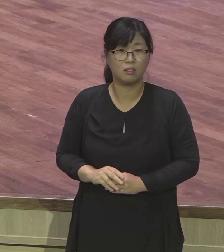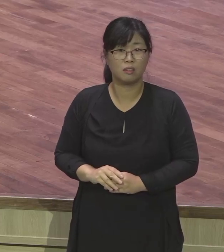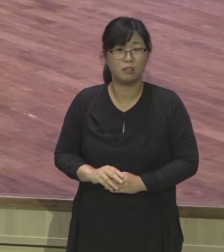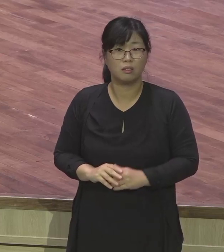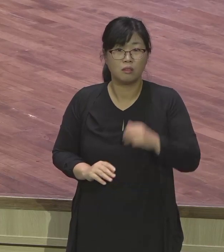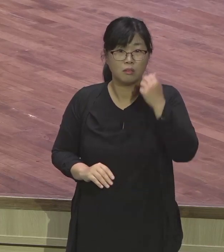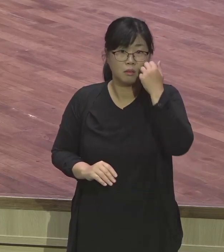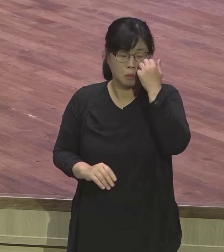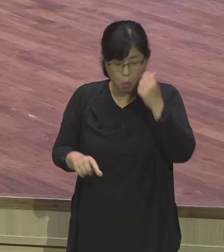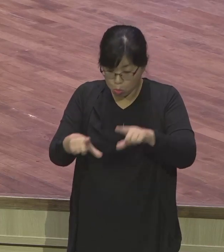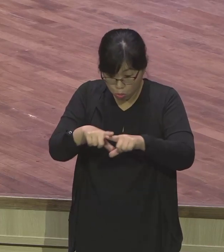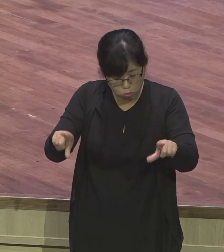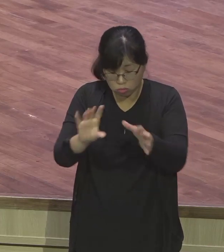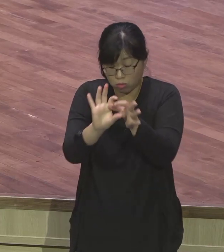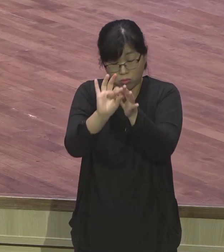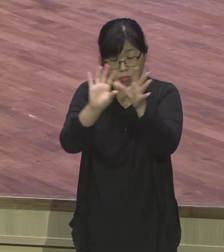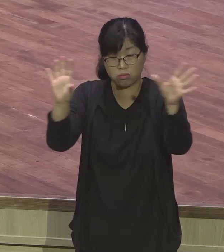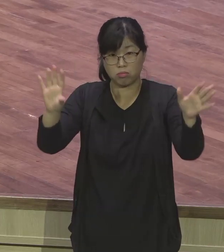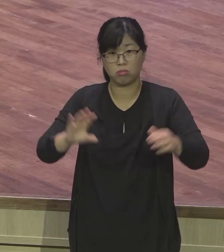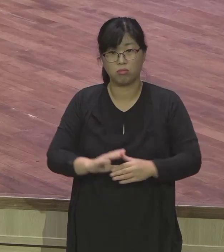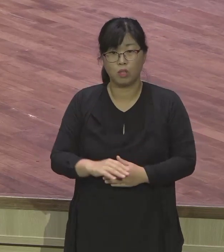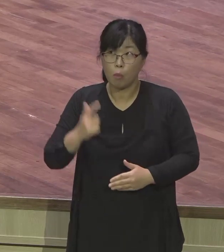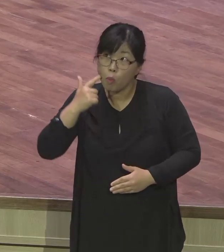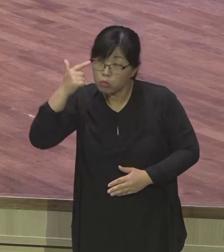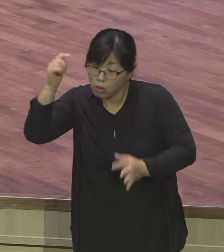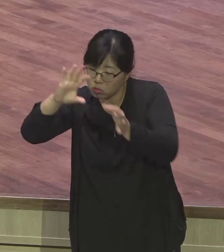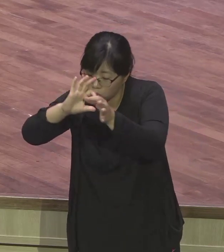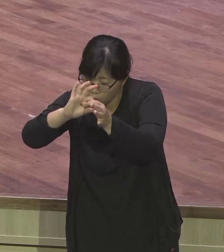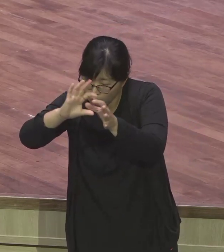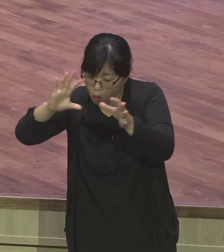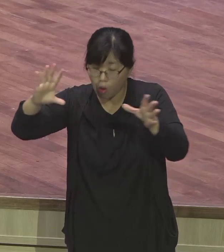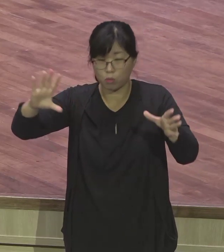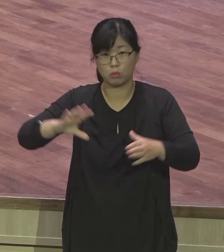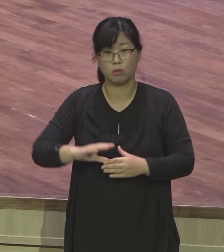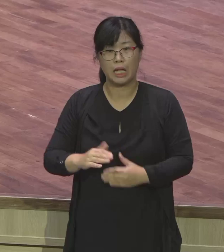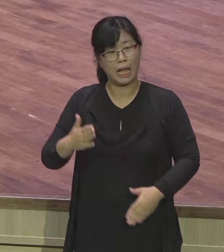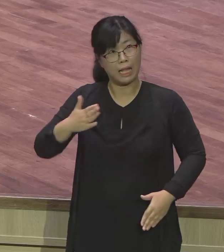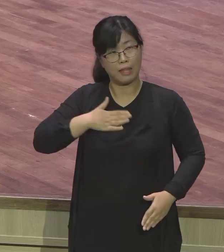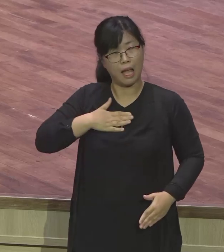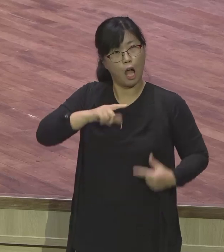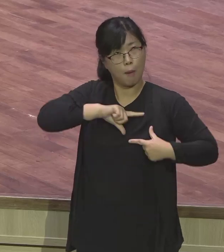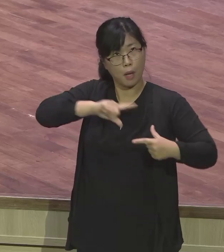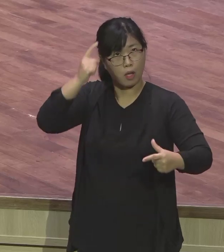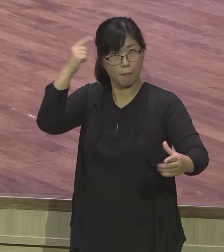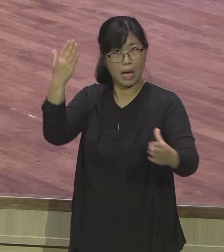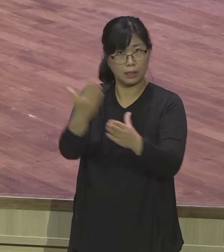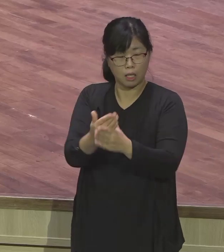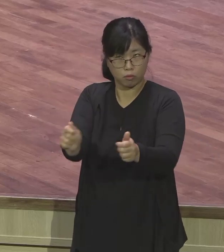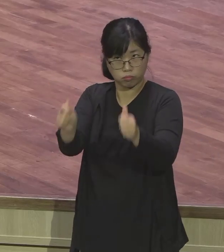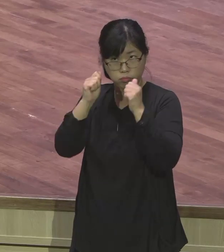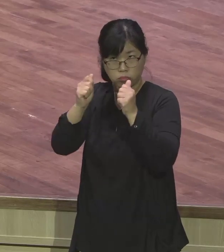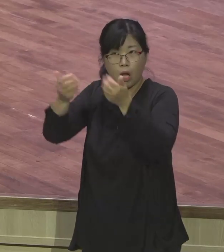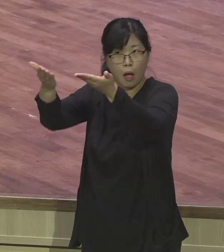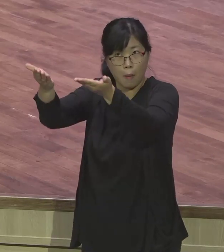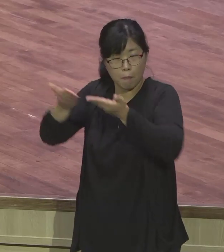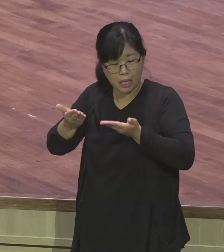평신도 상관없어요. 명예 박사를 받아서 기도하겠다. 그러면 명예 박사 받는 거예요.